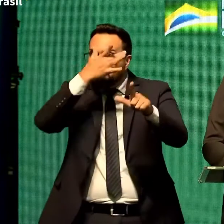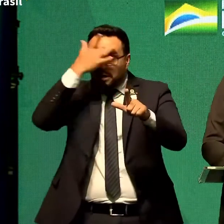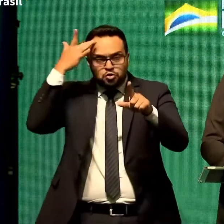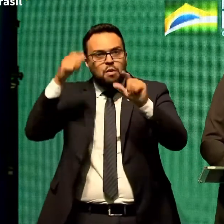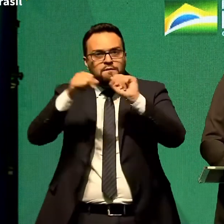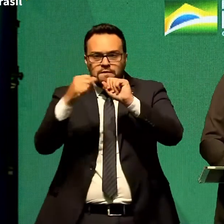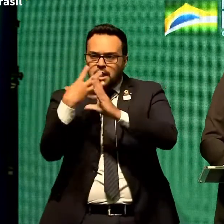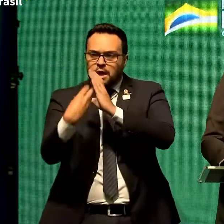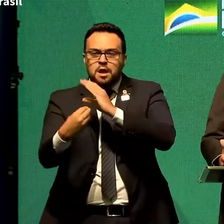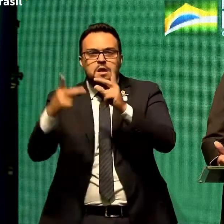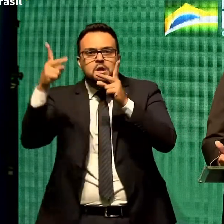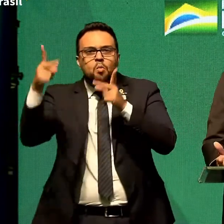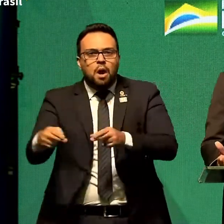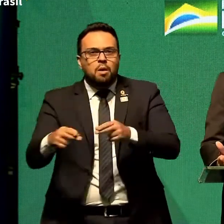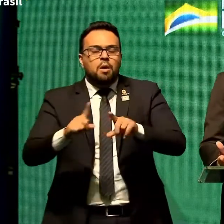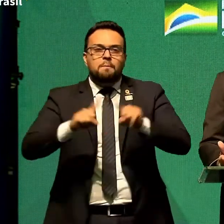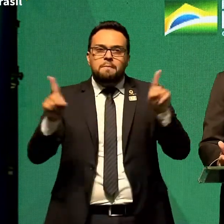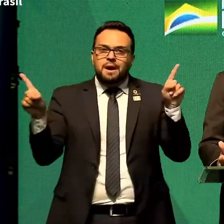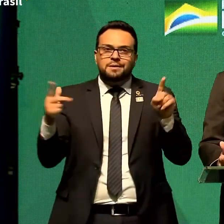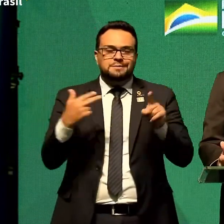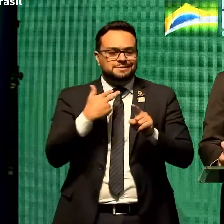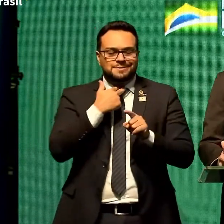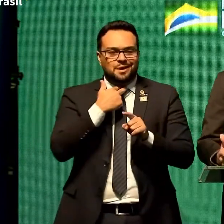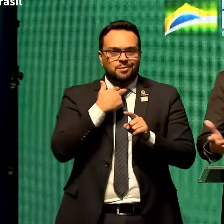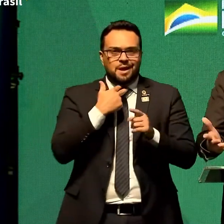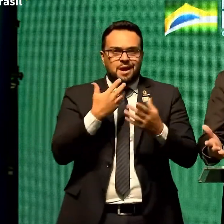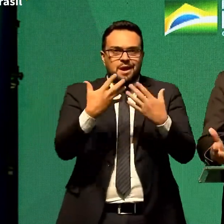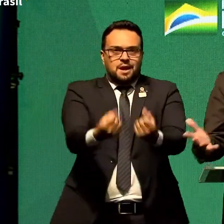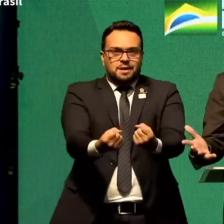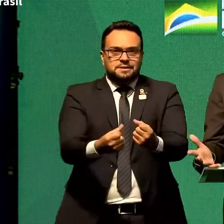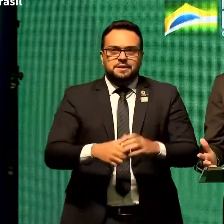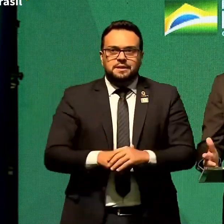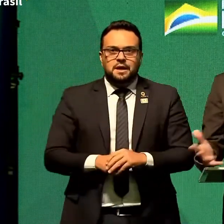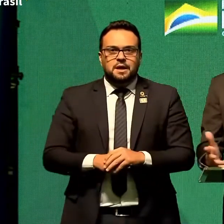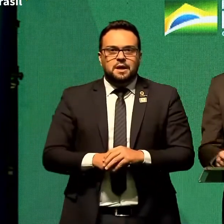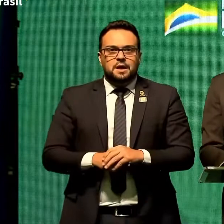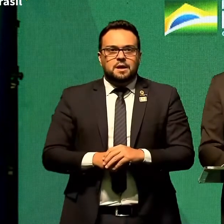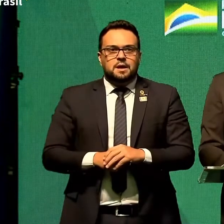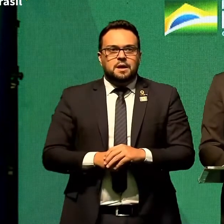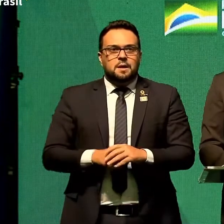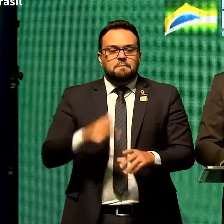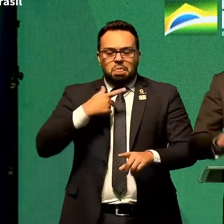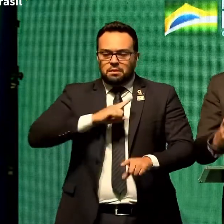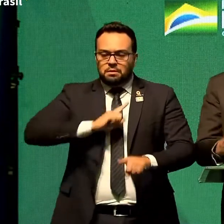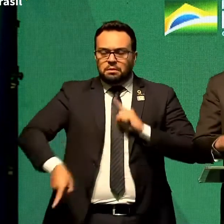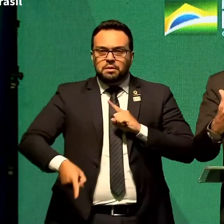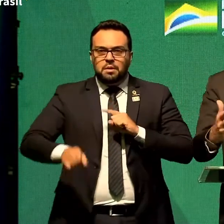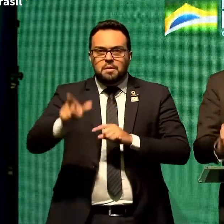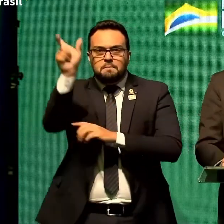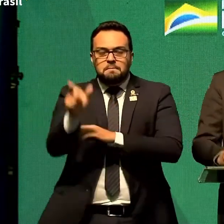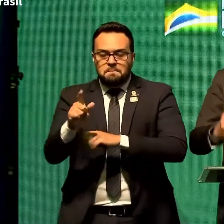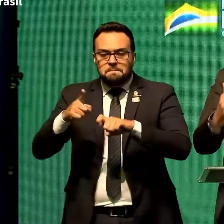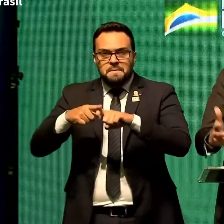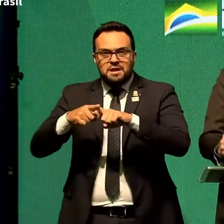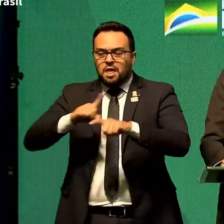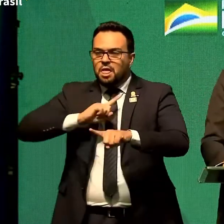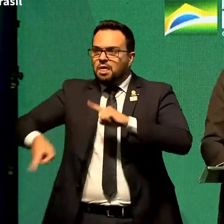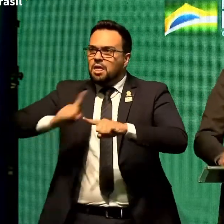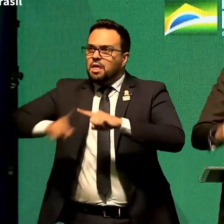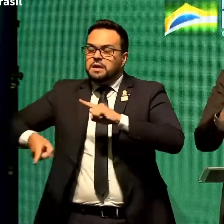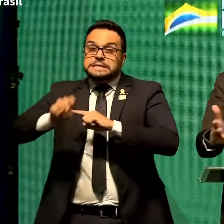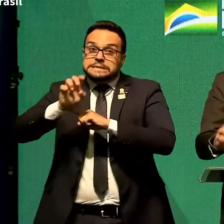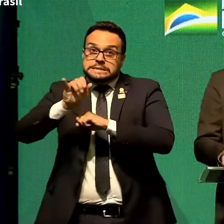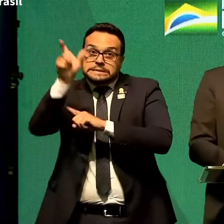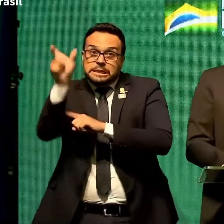Agora, não podemos admitir, impor limite a médico. Se o médico não quer receitar aquele